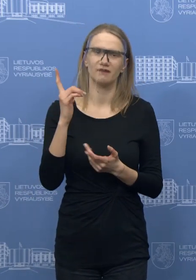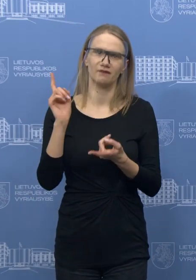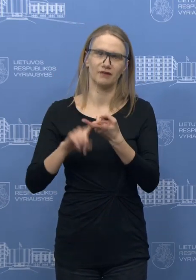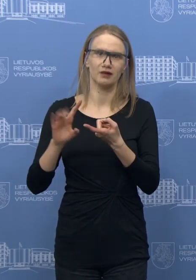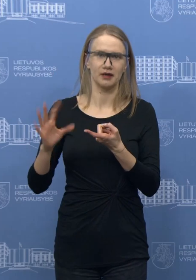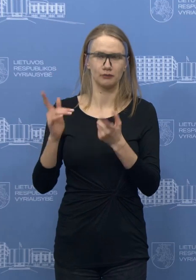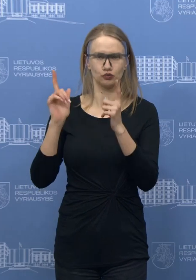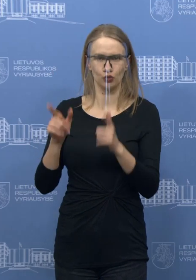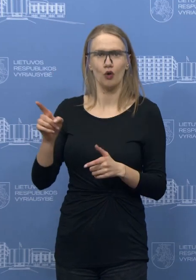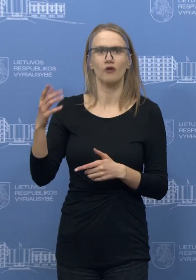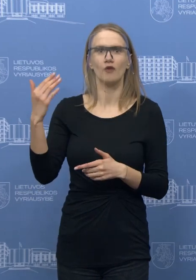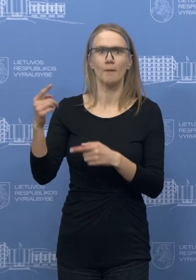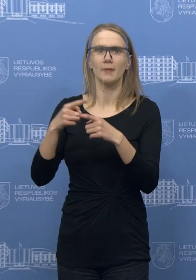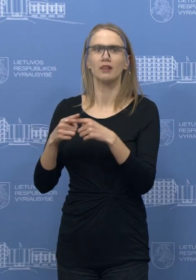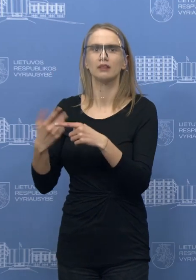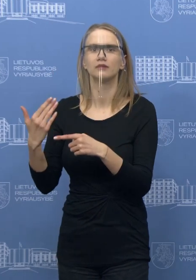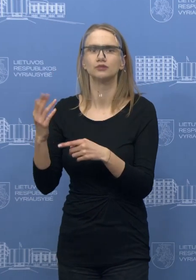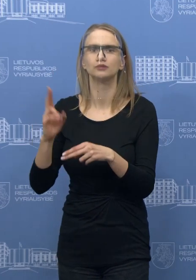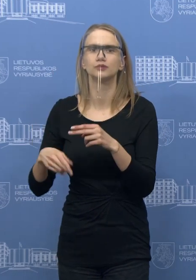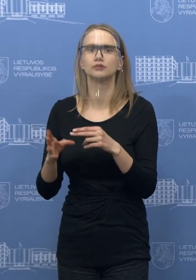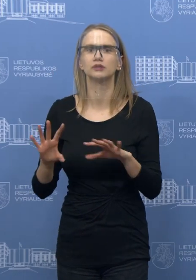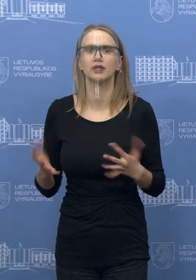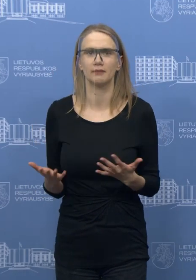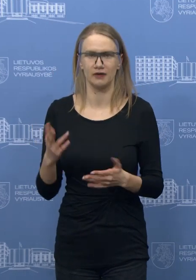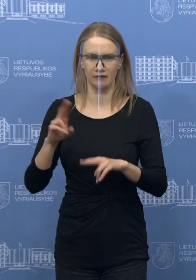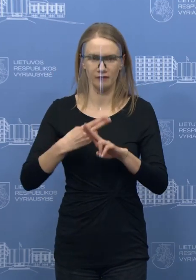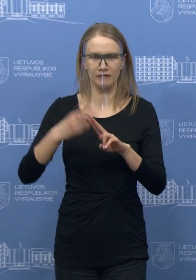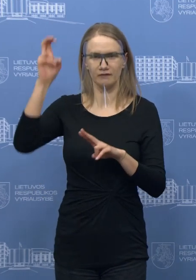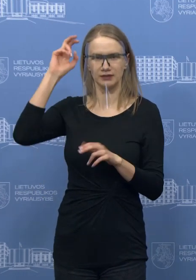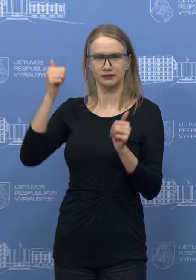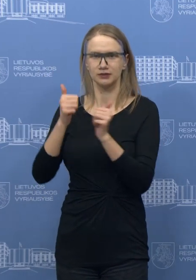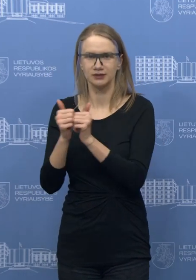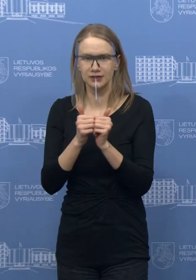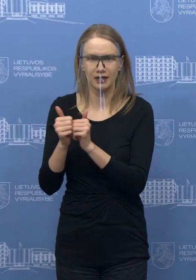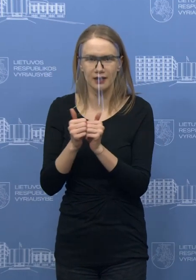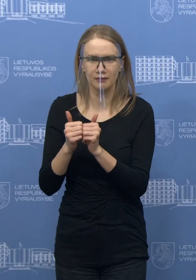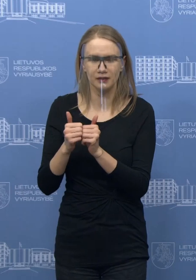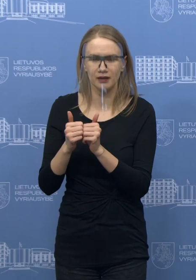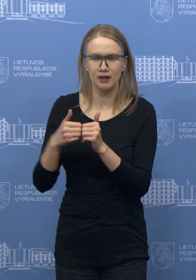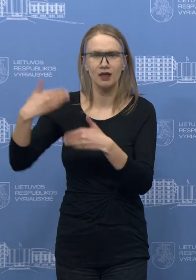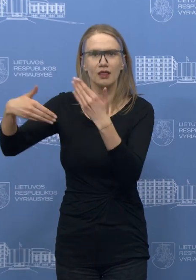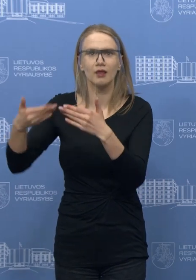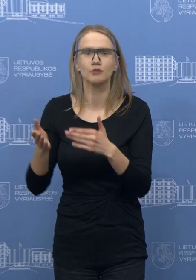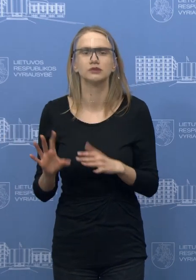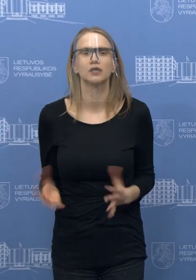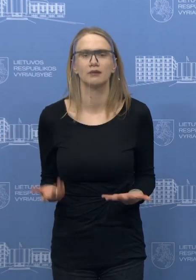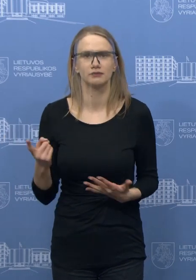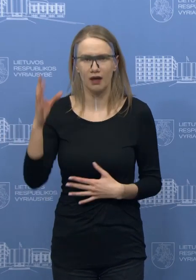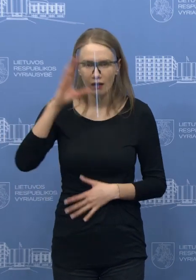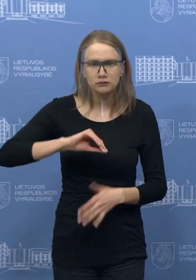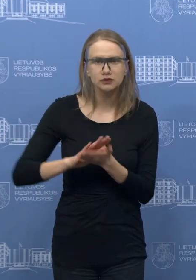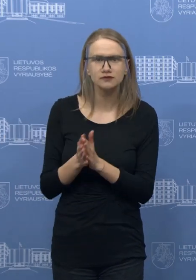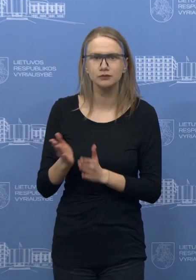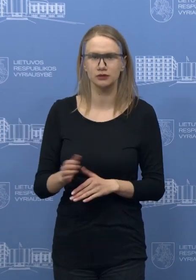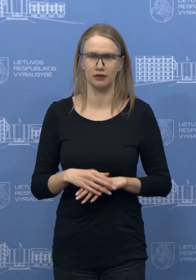konkrečių Baltarusijos, mūsų kaiminės valstybės valdžios veiksmų, kaip jie realiai reaguos. Ar nes